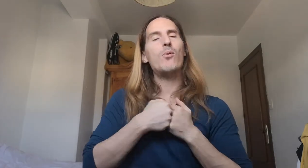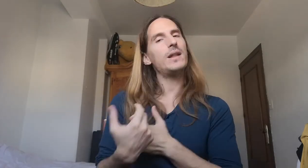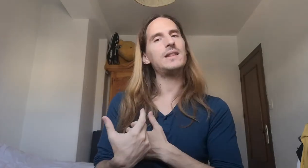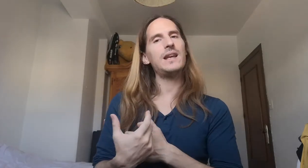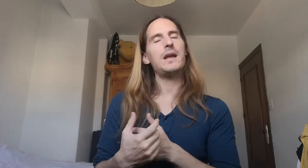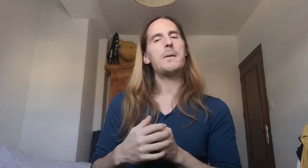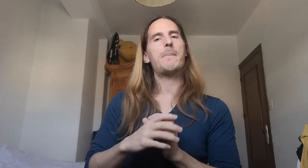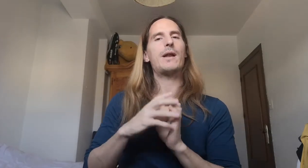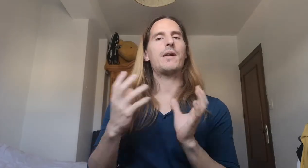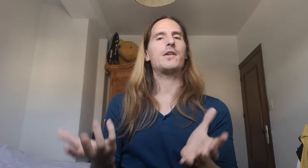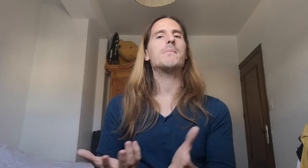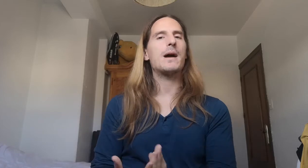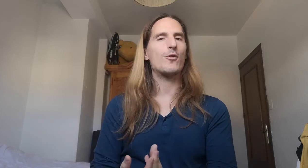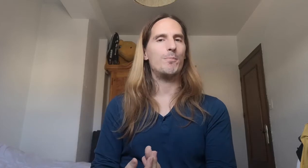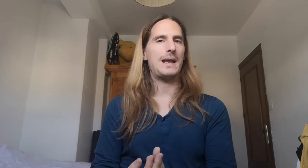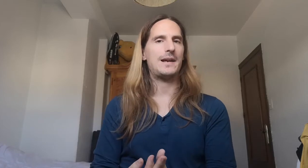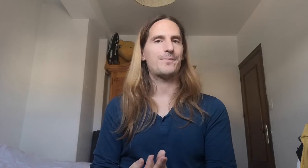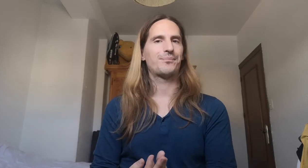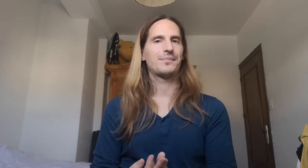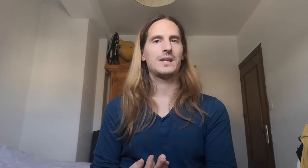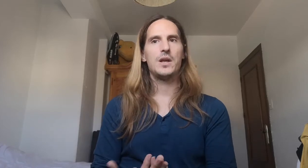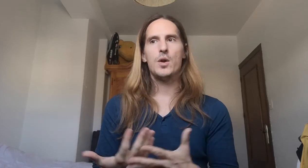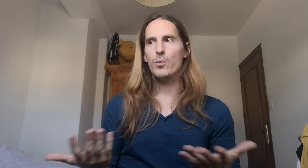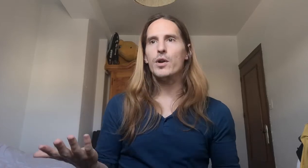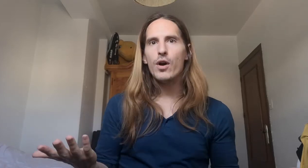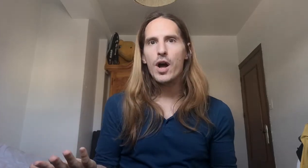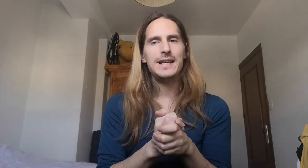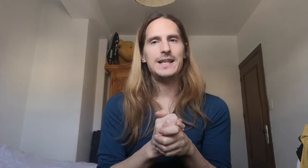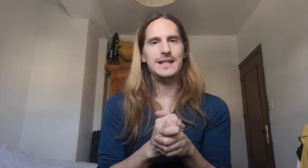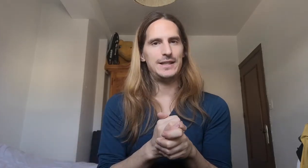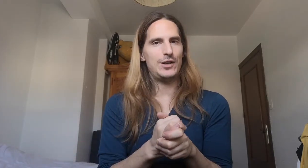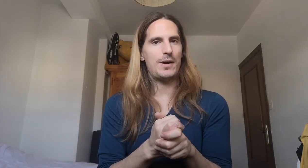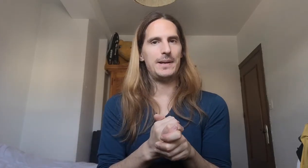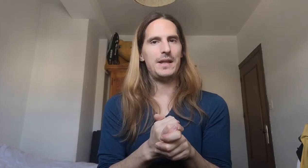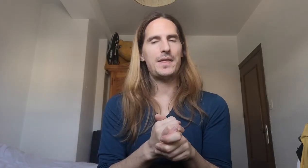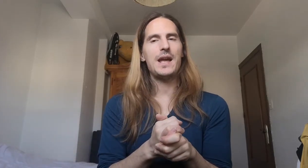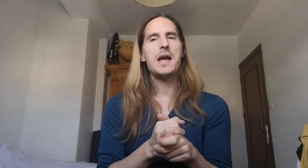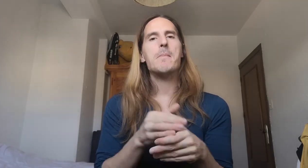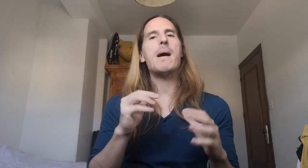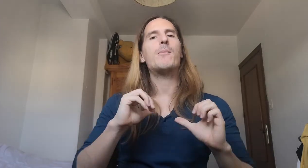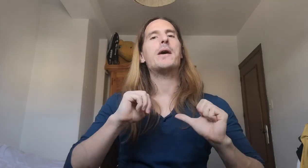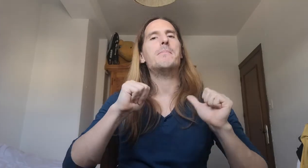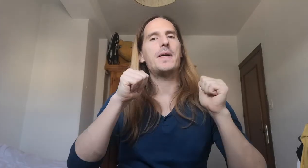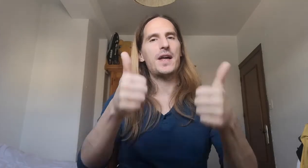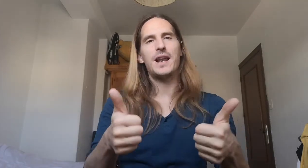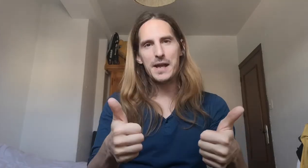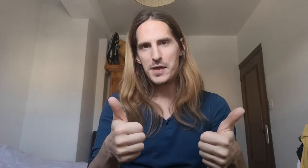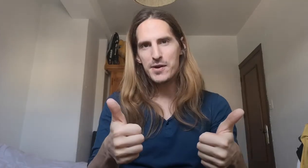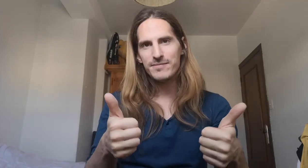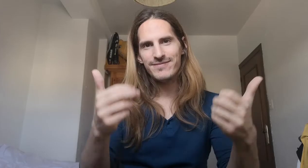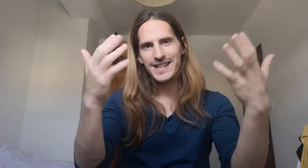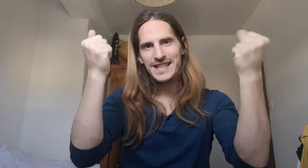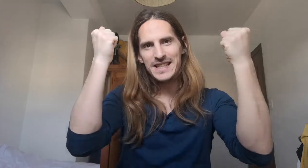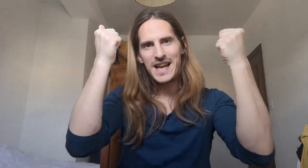puente para oraciones más complejas. Bueno, si os apetece, vamos a empezar la lección. ¡Chao!